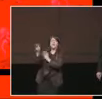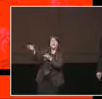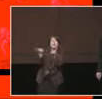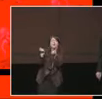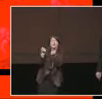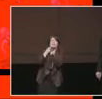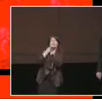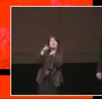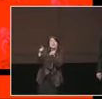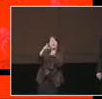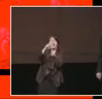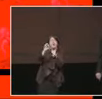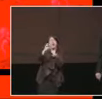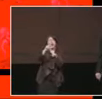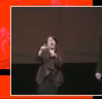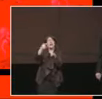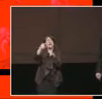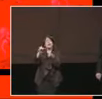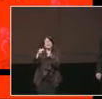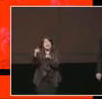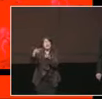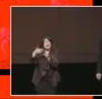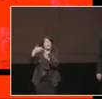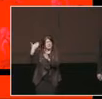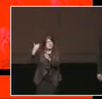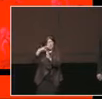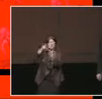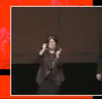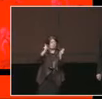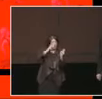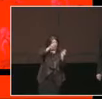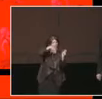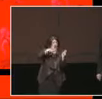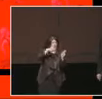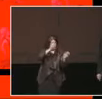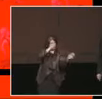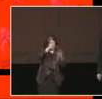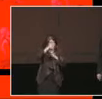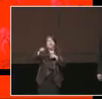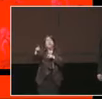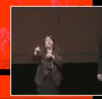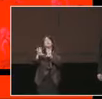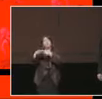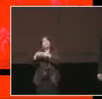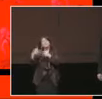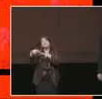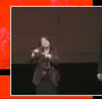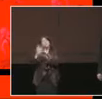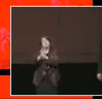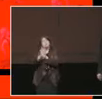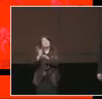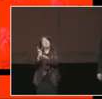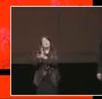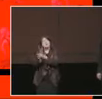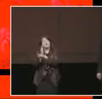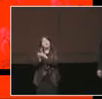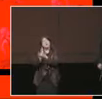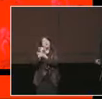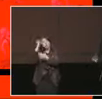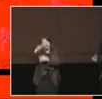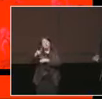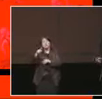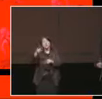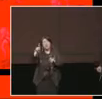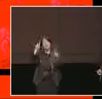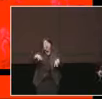dai colti contrariamente a quello che leggevamo oggi sui giornali i consorzi dei libri indipendenti torinesi che sono qui che se vogliono smentire lo possono